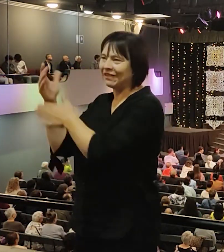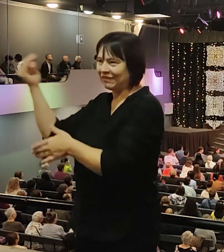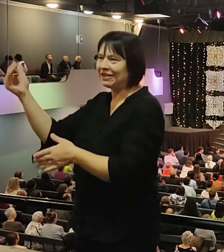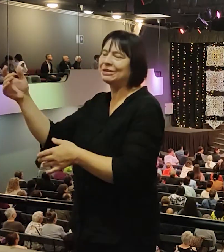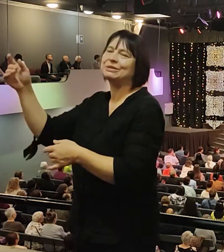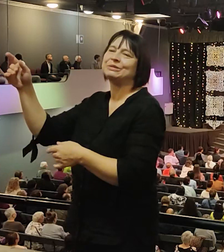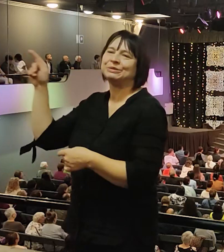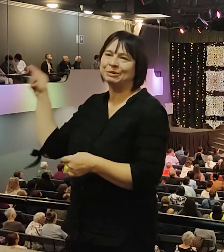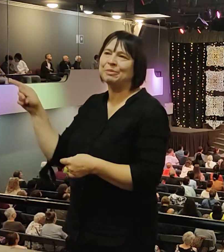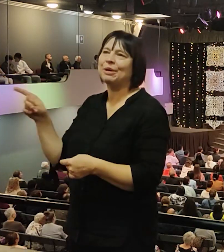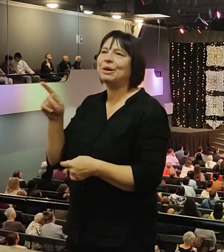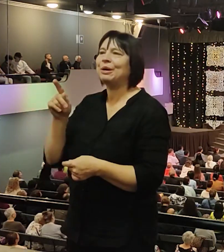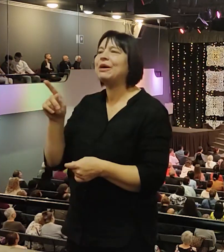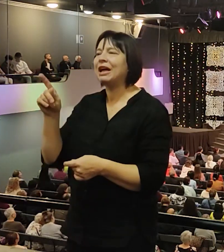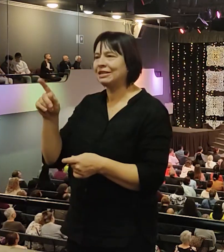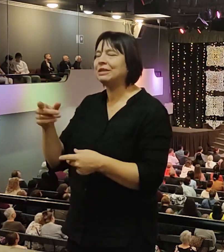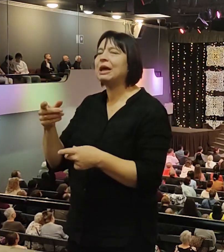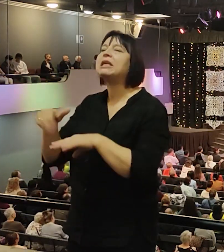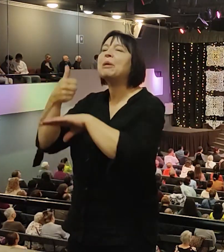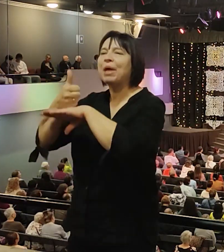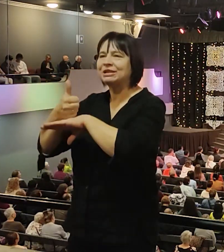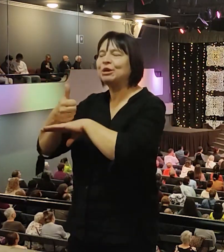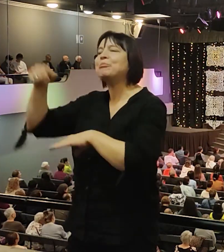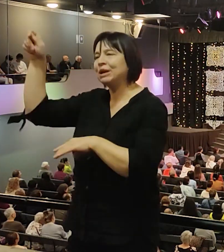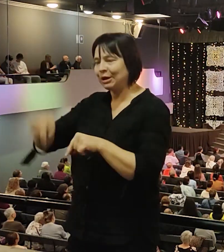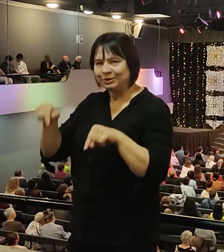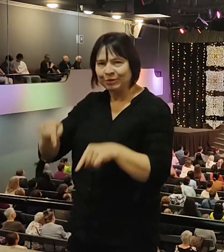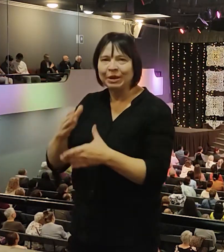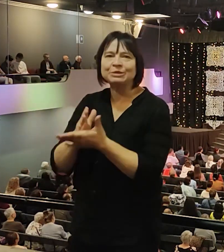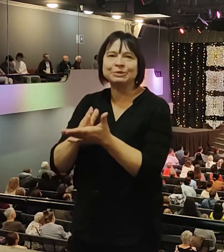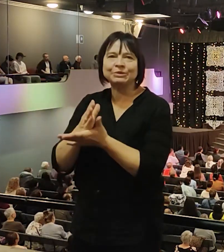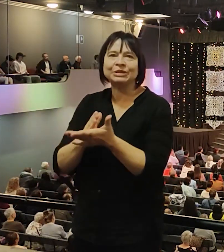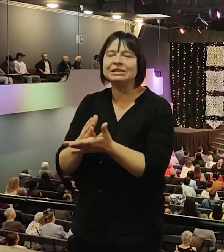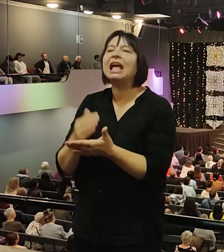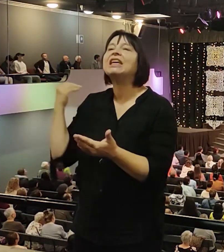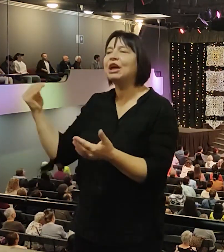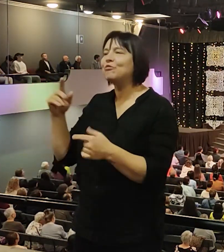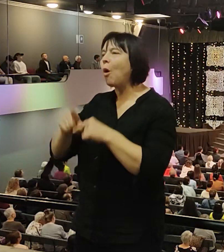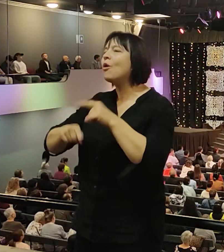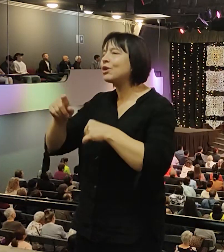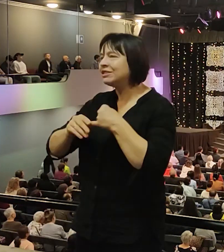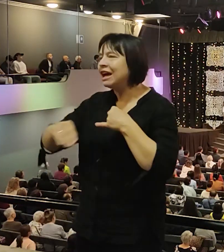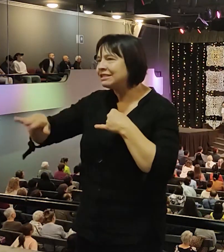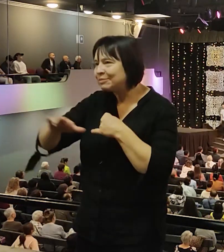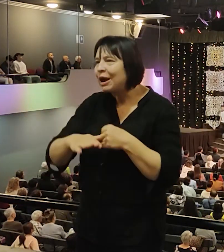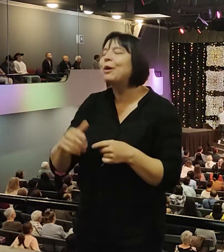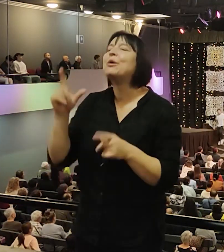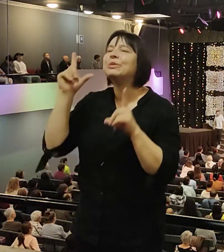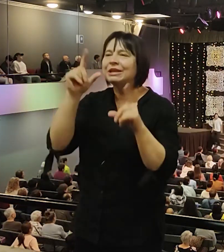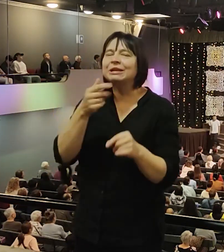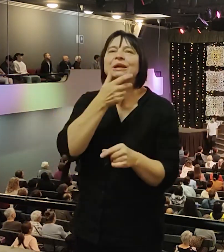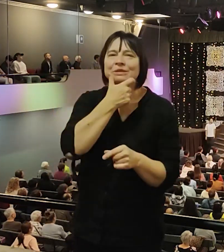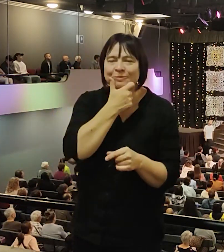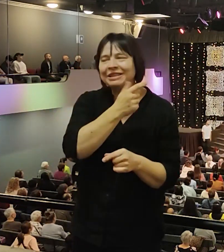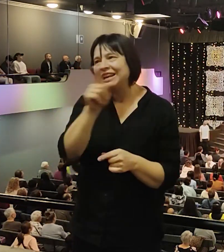чтобы епископ Юханас Йостус приехал к нам служить и приехал на свою Родину, навестить свои родные места. Это